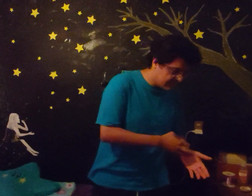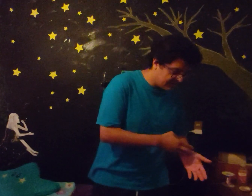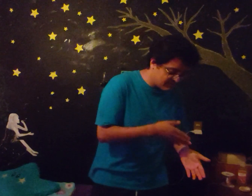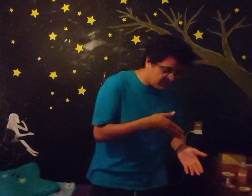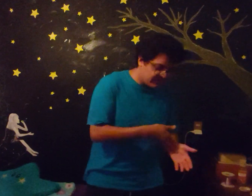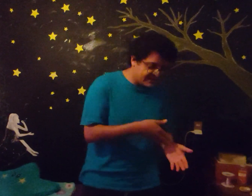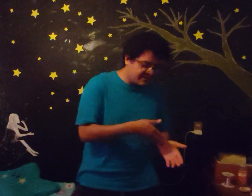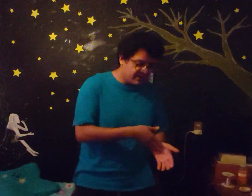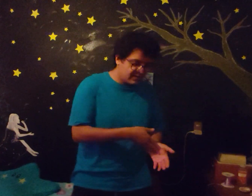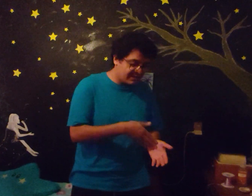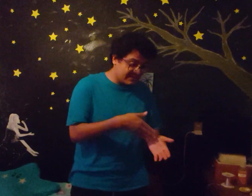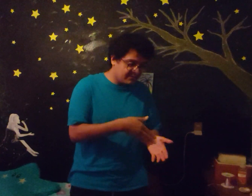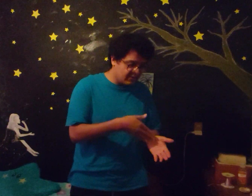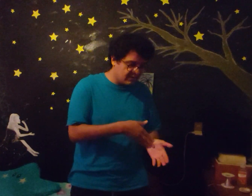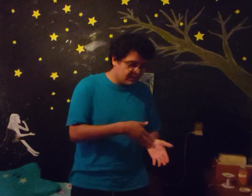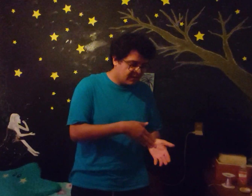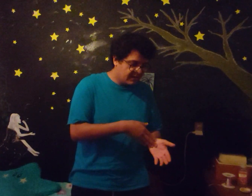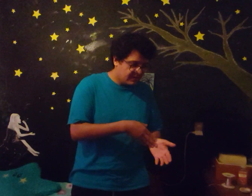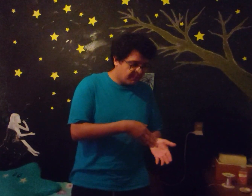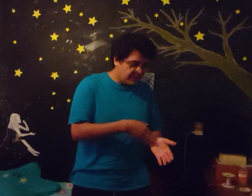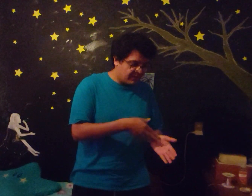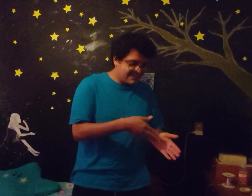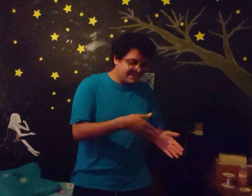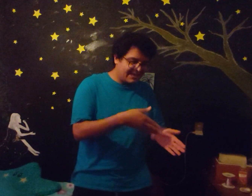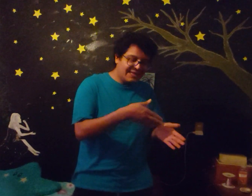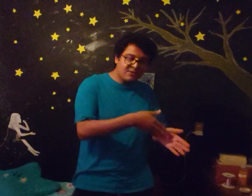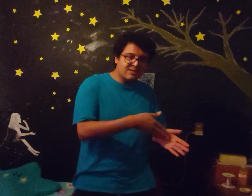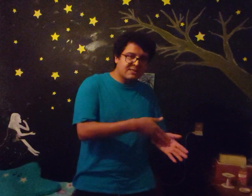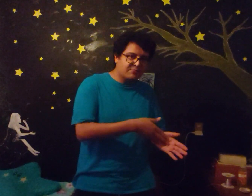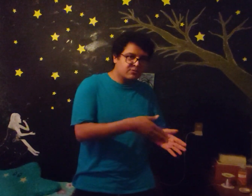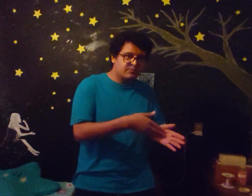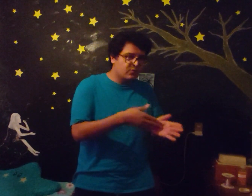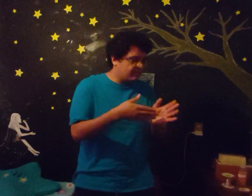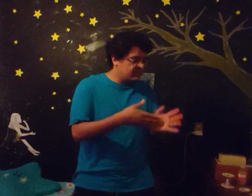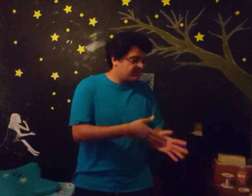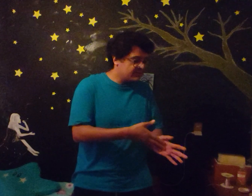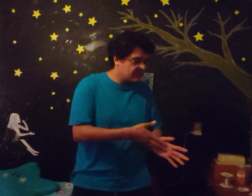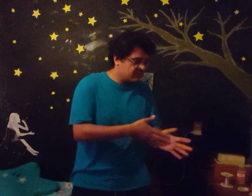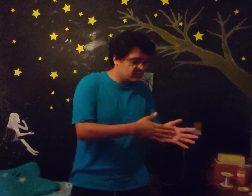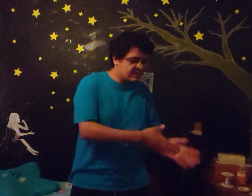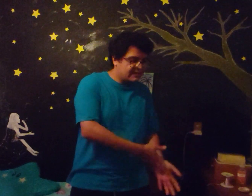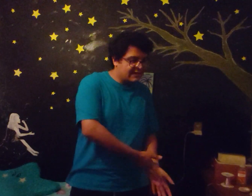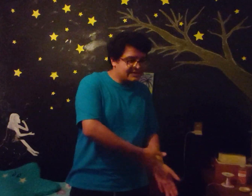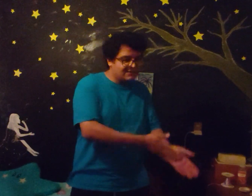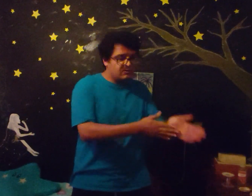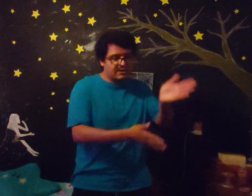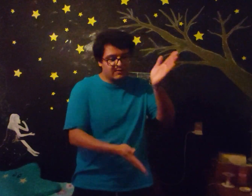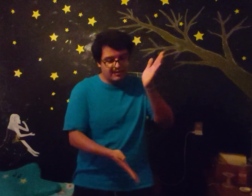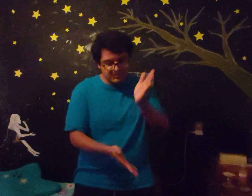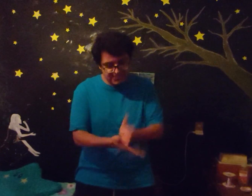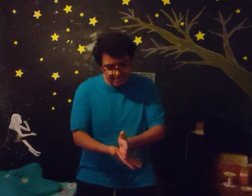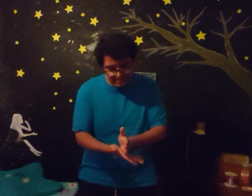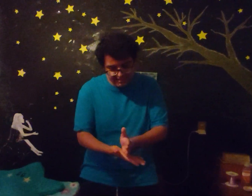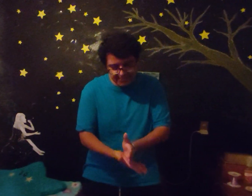tal vez compre el servidor Pero va a ser ahí donde estamos No vamos a aprovechar los nuevos materiales Sino que lo que vamos a hacer es